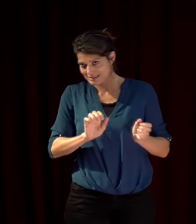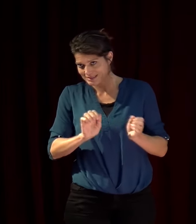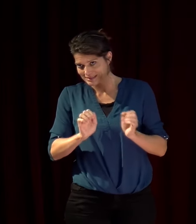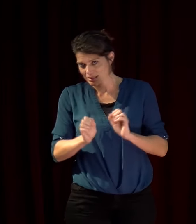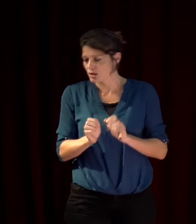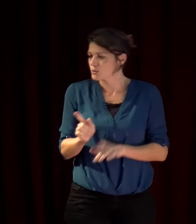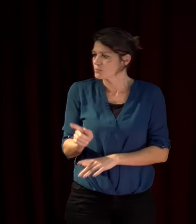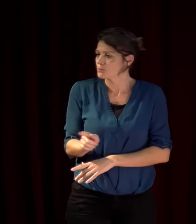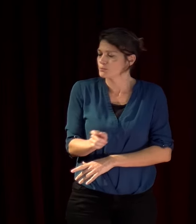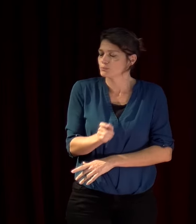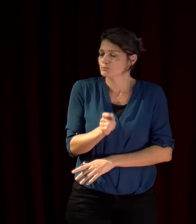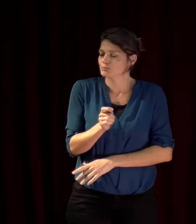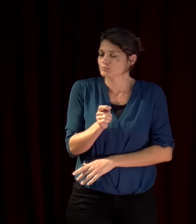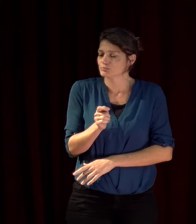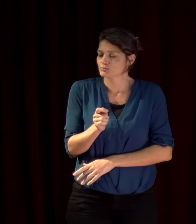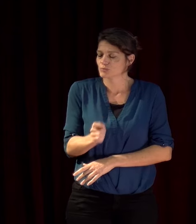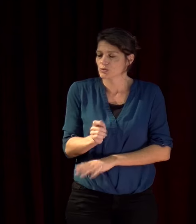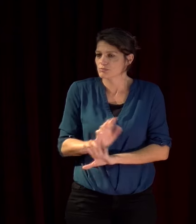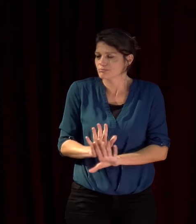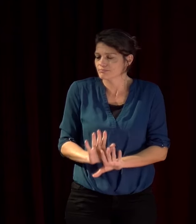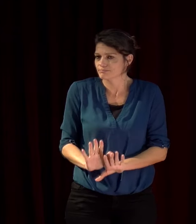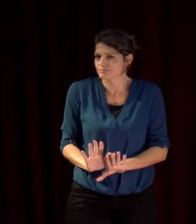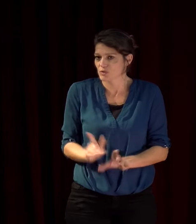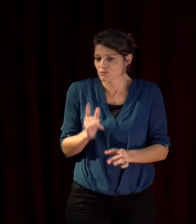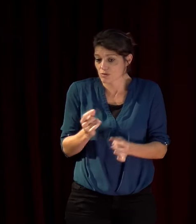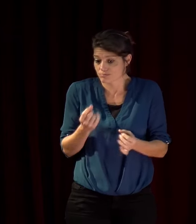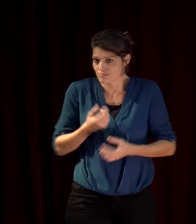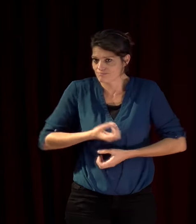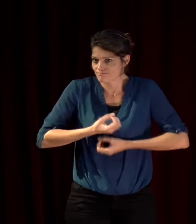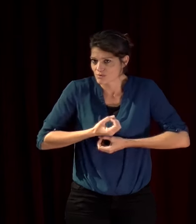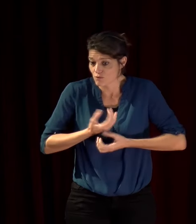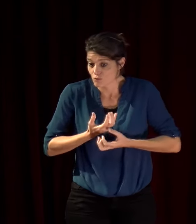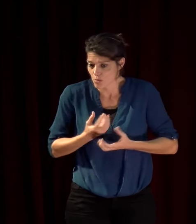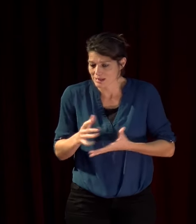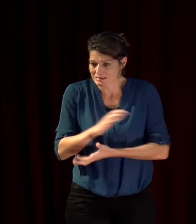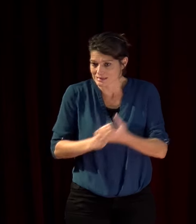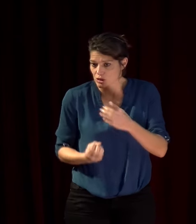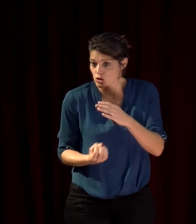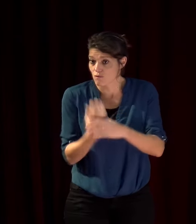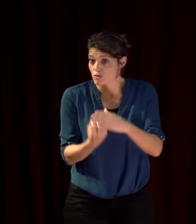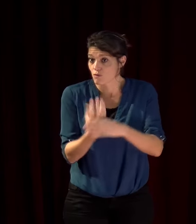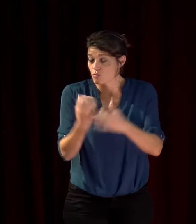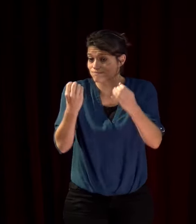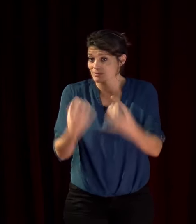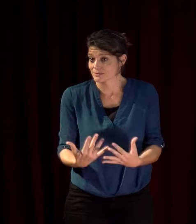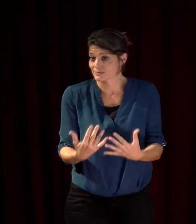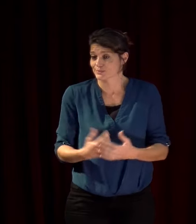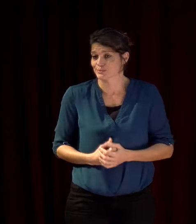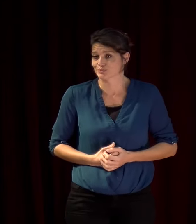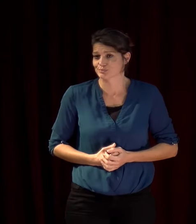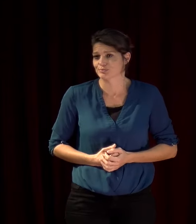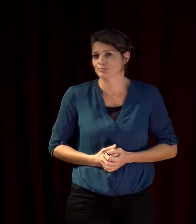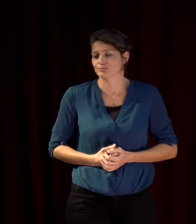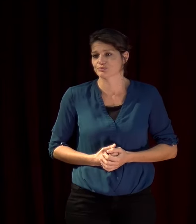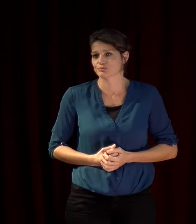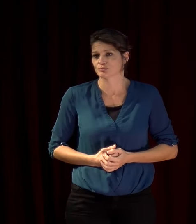tout j'ai pas j'ai voulu parler de crises qui sont nouvelles et on est bien conscient